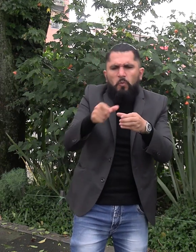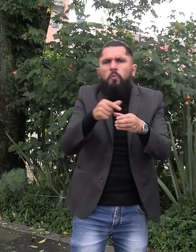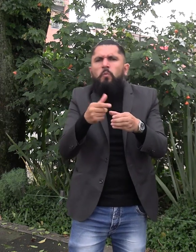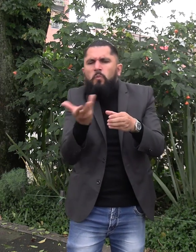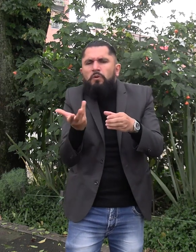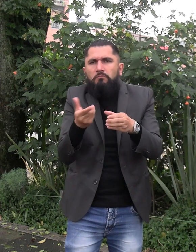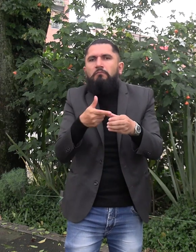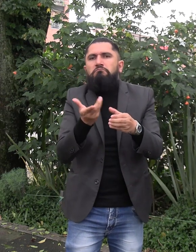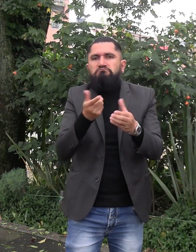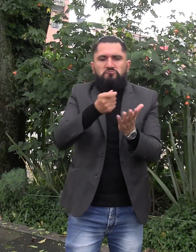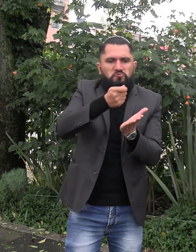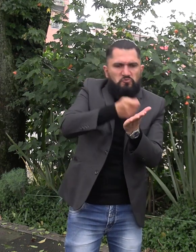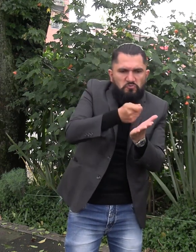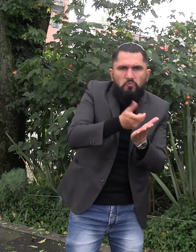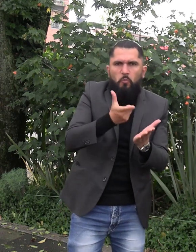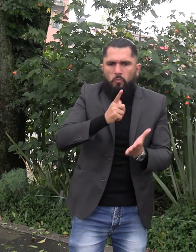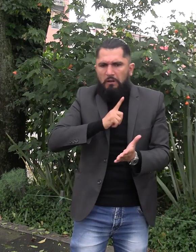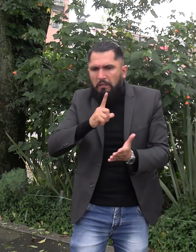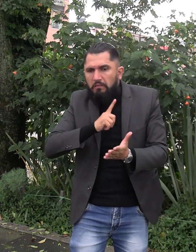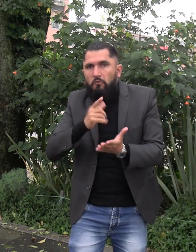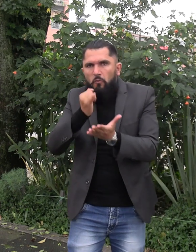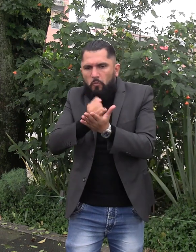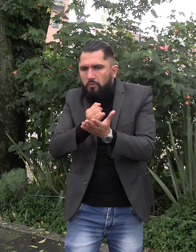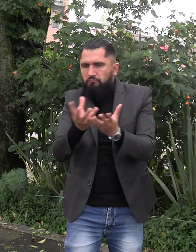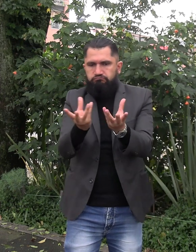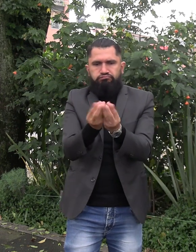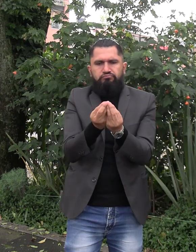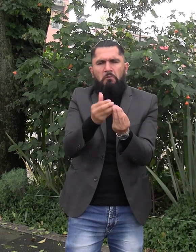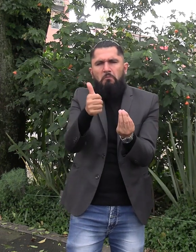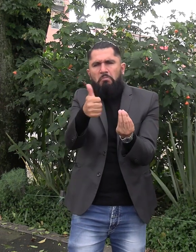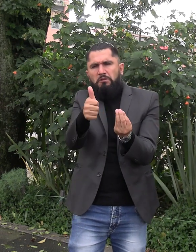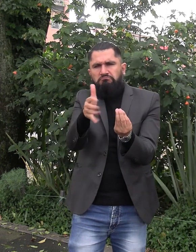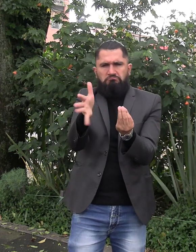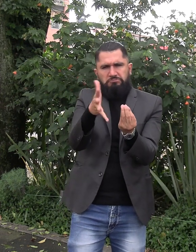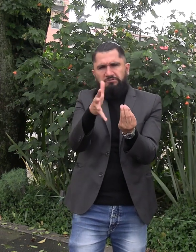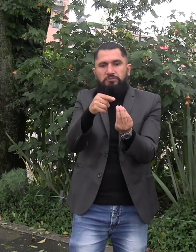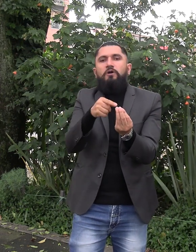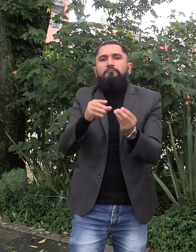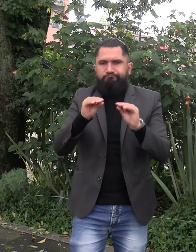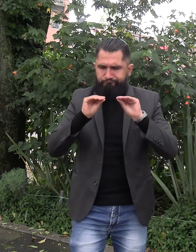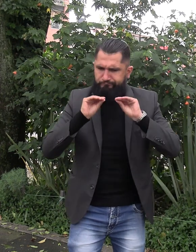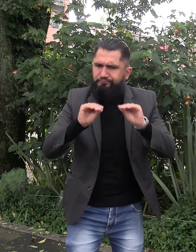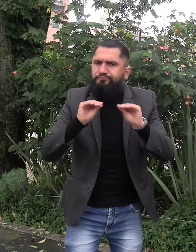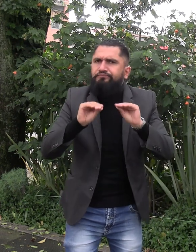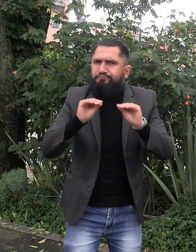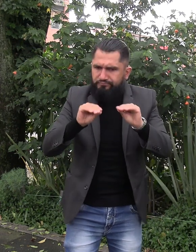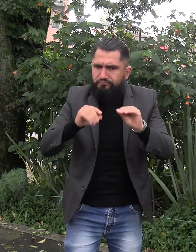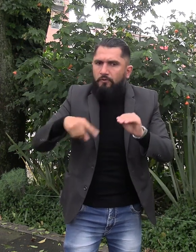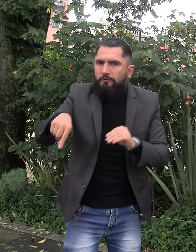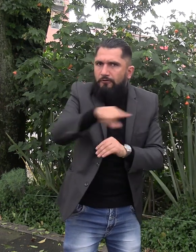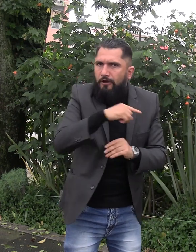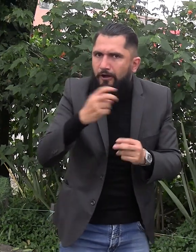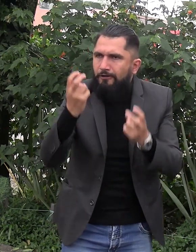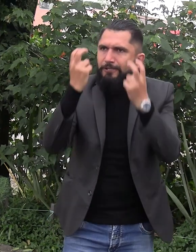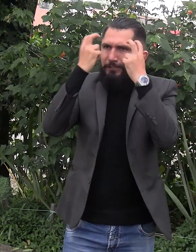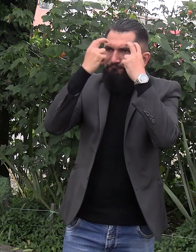de manera virtual, en donde se reunieron socios, líderes y miembros de la junta directiva de alrededor de 10